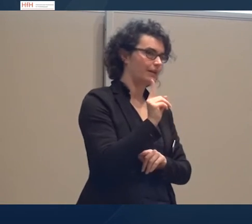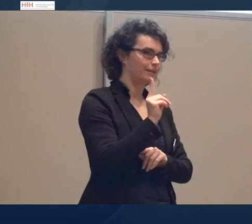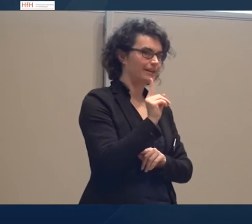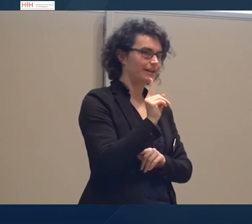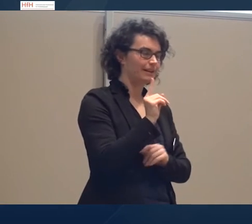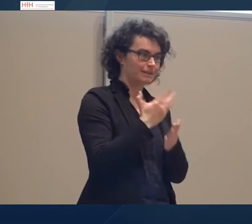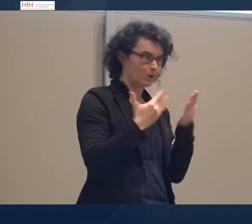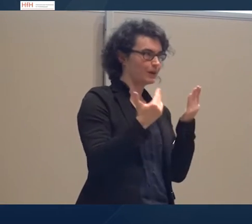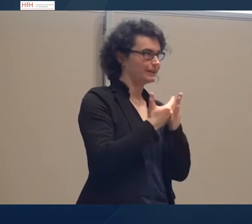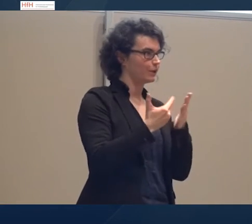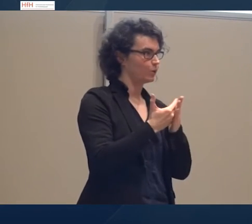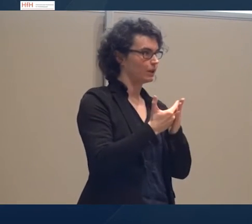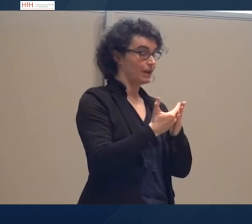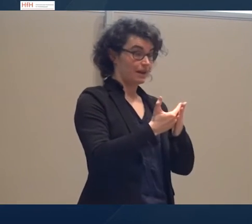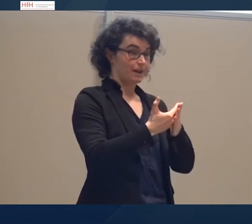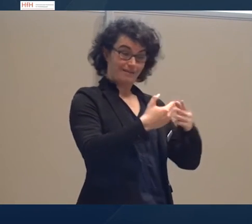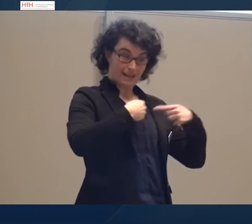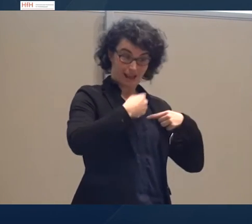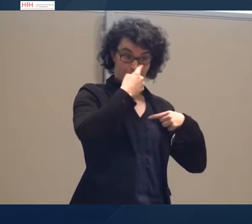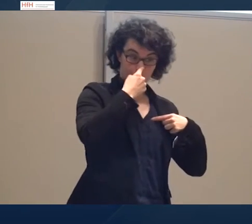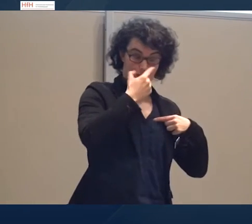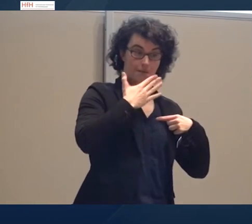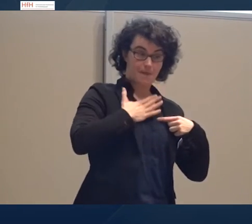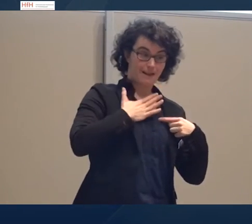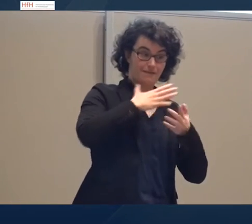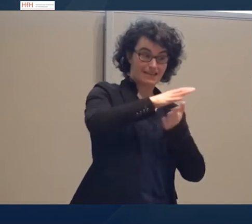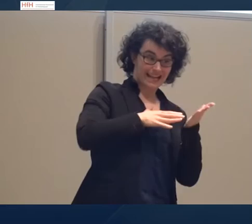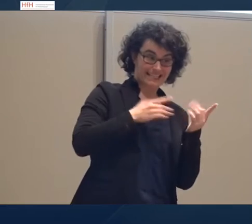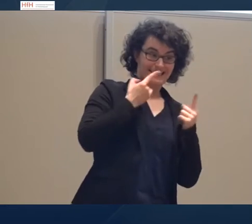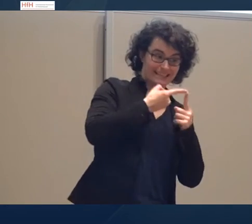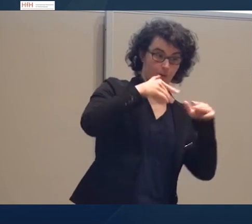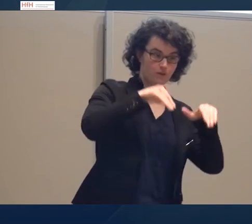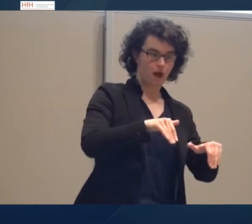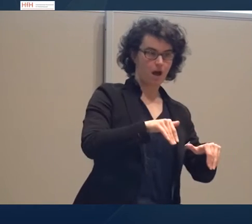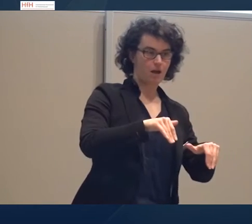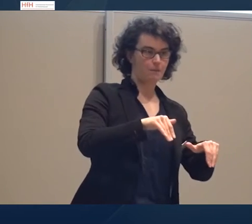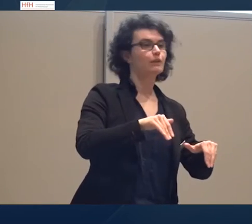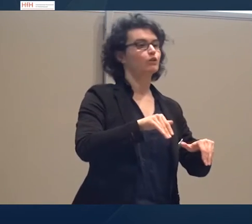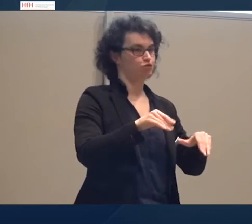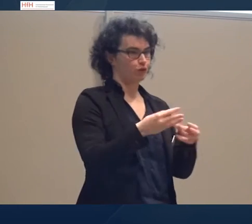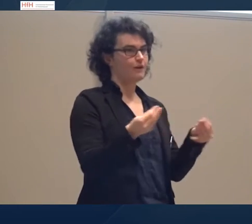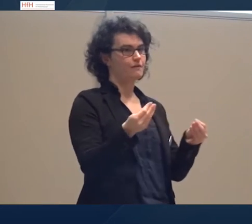steckt. Also wenn wir annehmen, dass die Intention eines Textes dahinter steckt, sind schon viele von diesen Kriterien erfüllt.